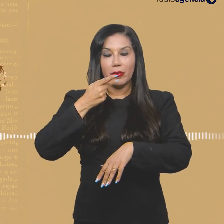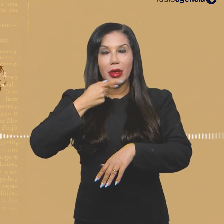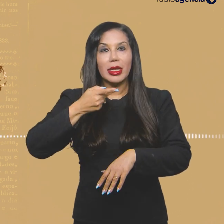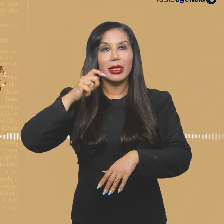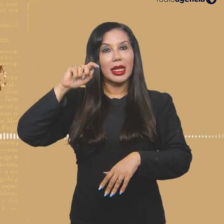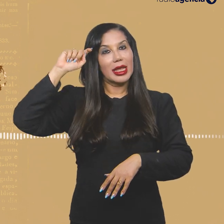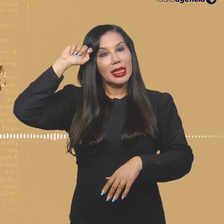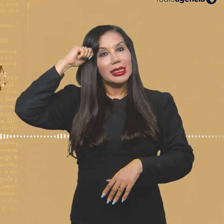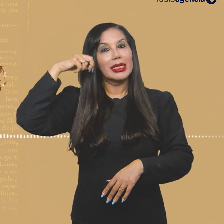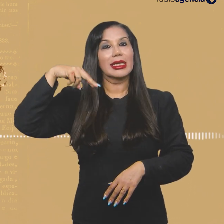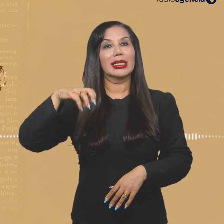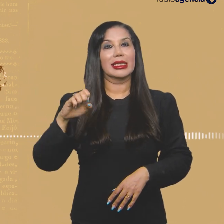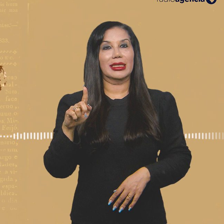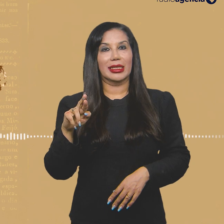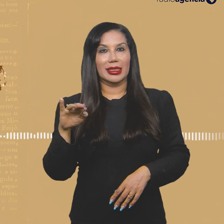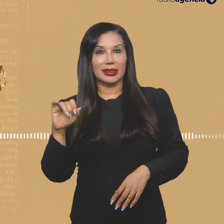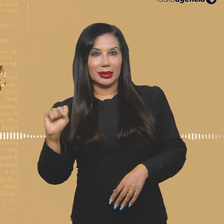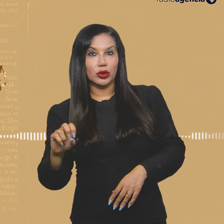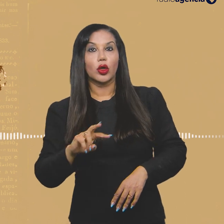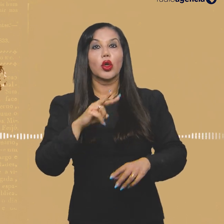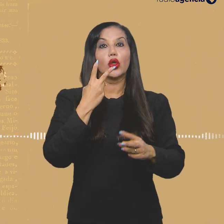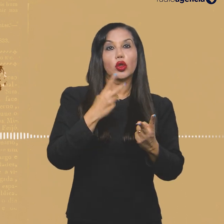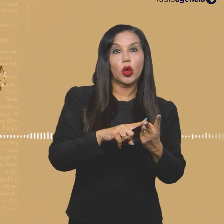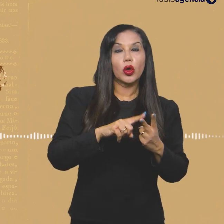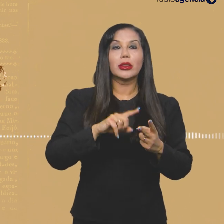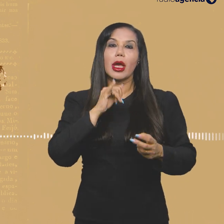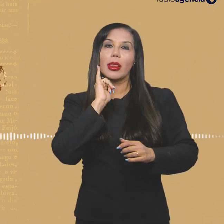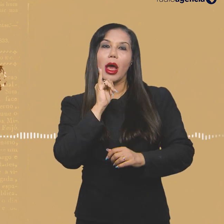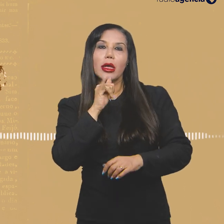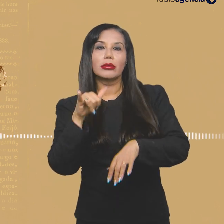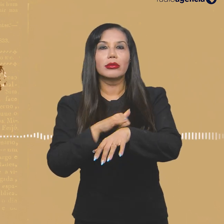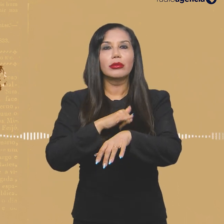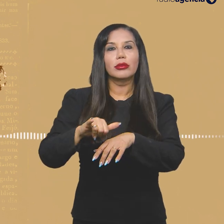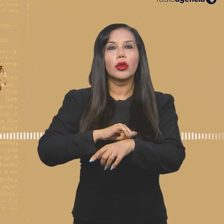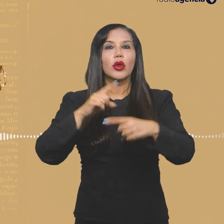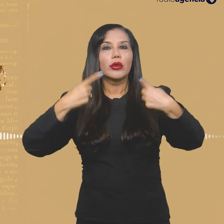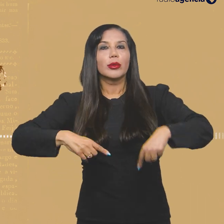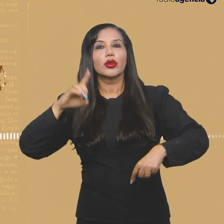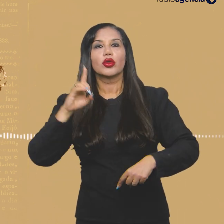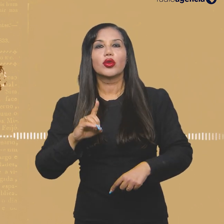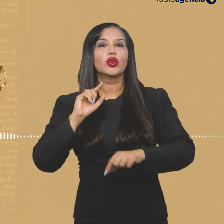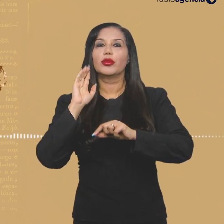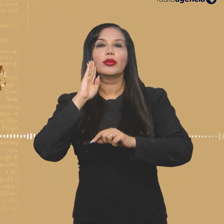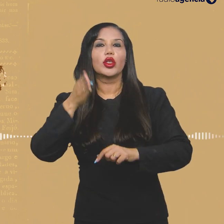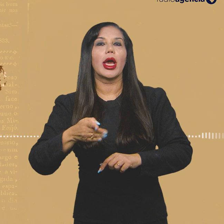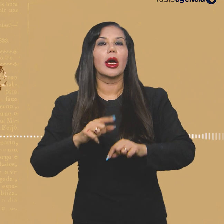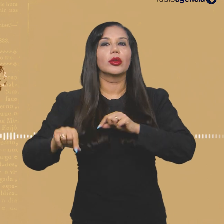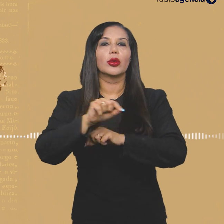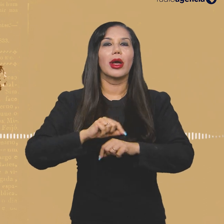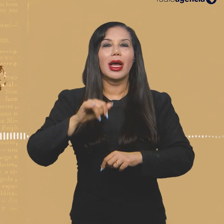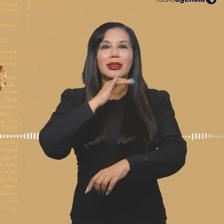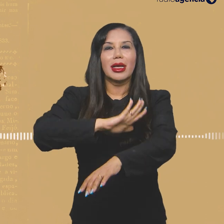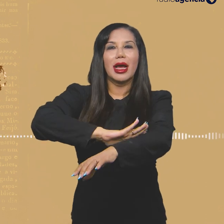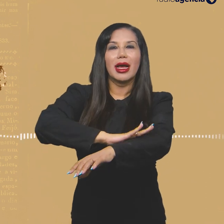de autodeclarades negras. 2. Produzir narrativas alternativas ou de enfrentamento direto às